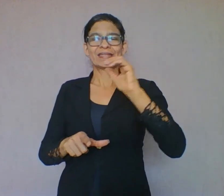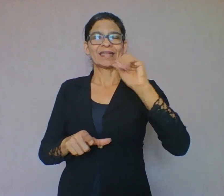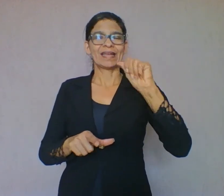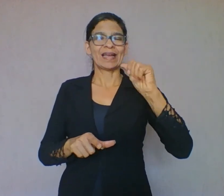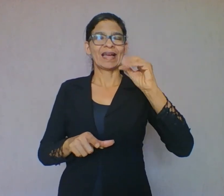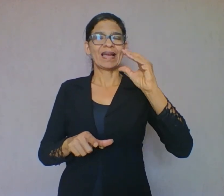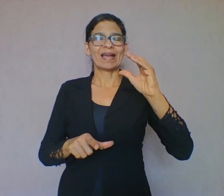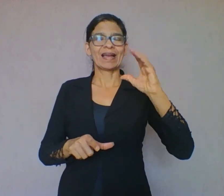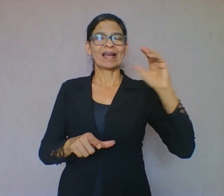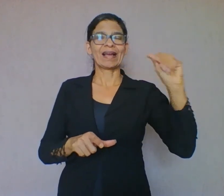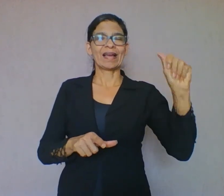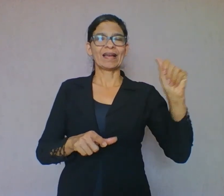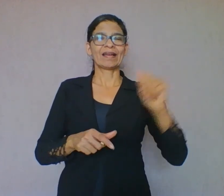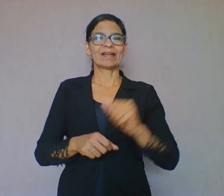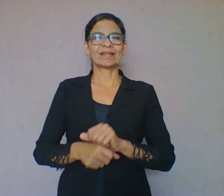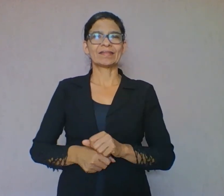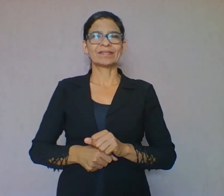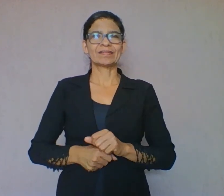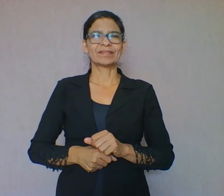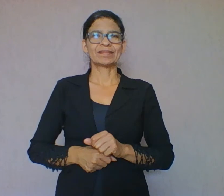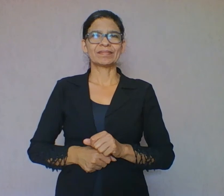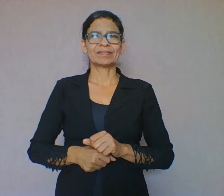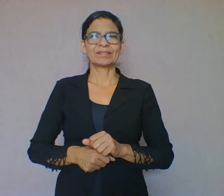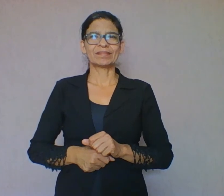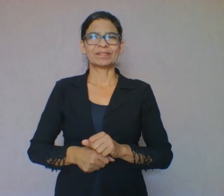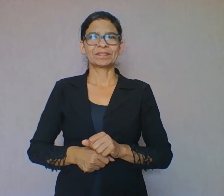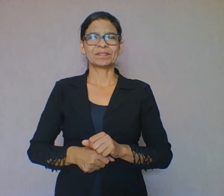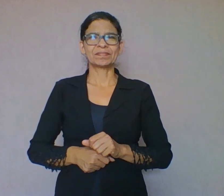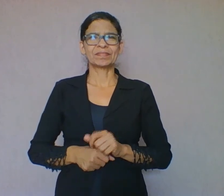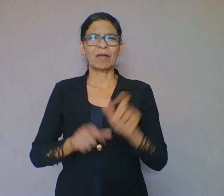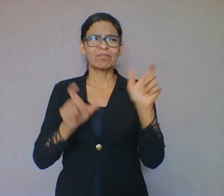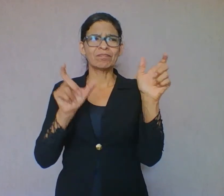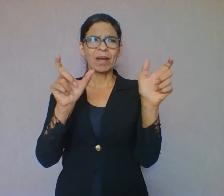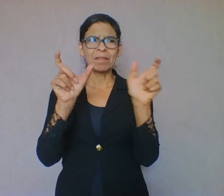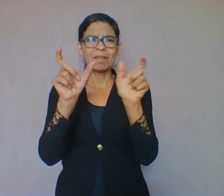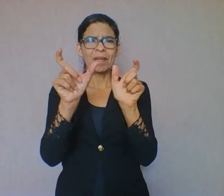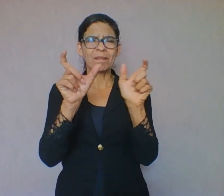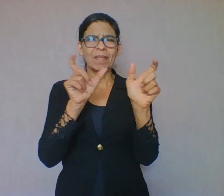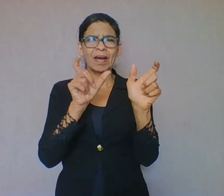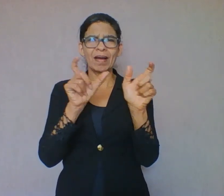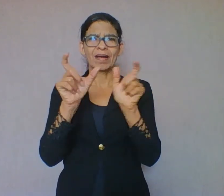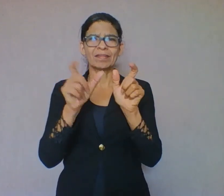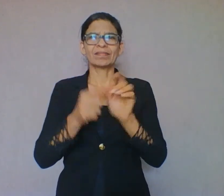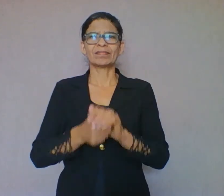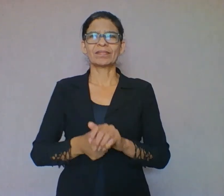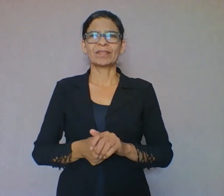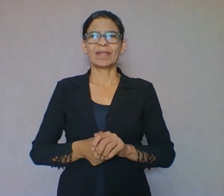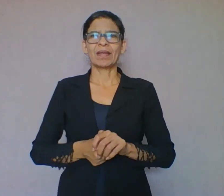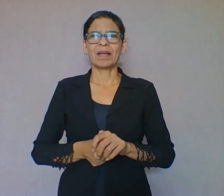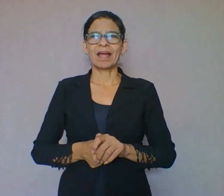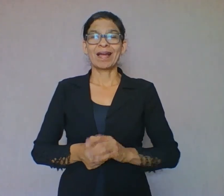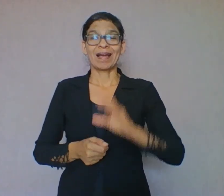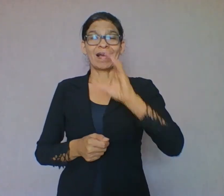formando essas sílabazinhas, a criança vai começar a ler. Bala, casa, mala.